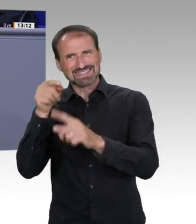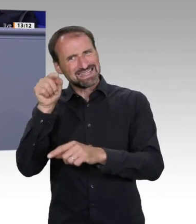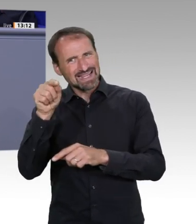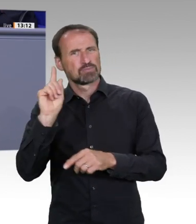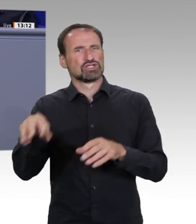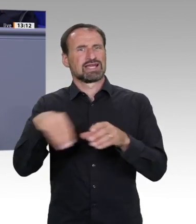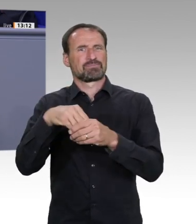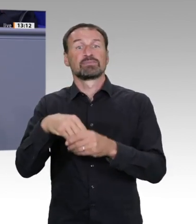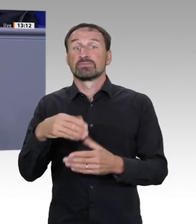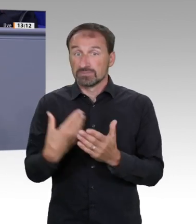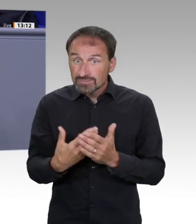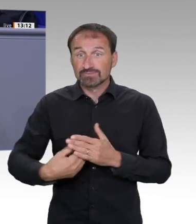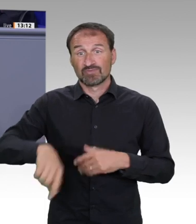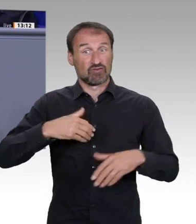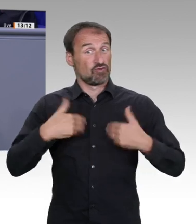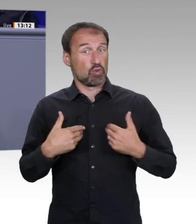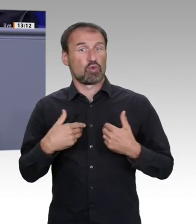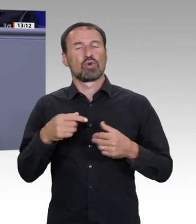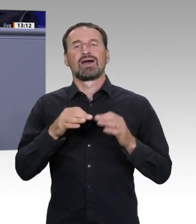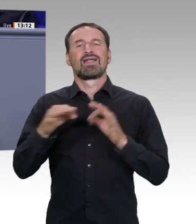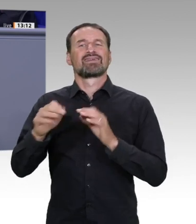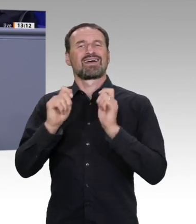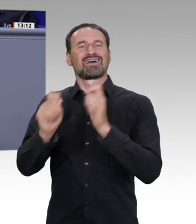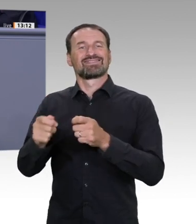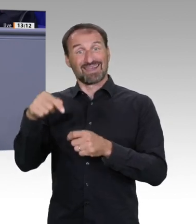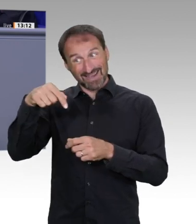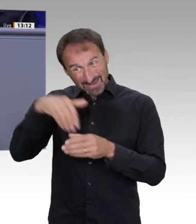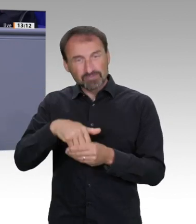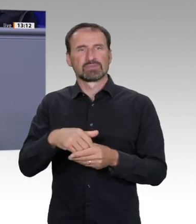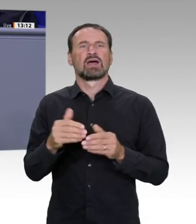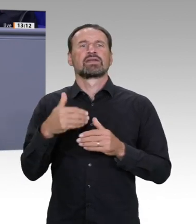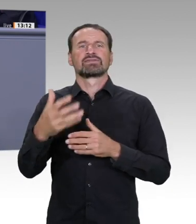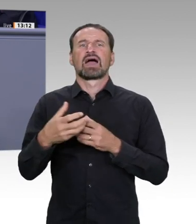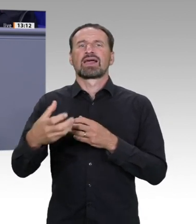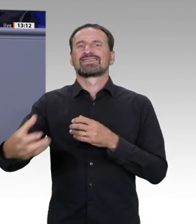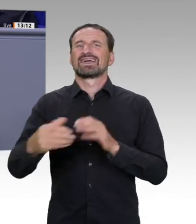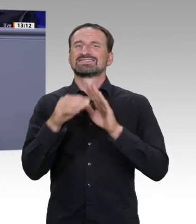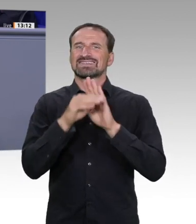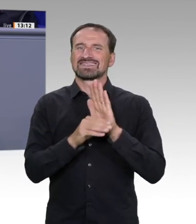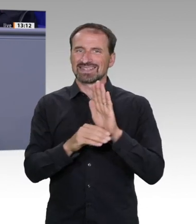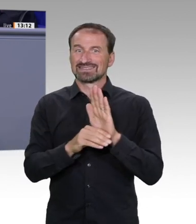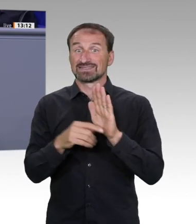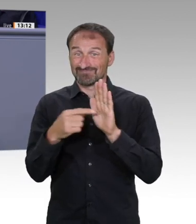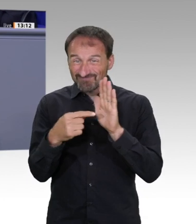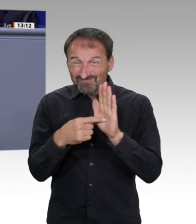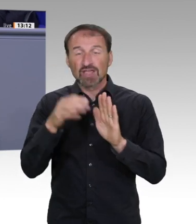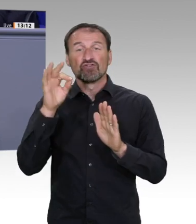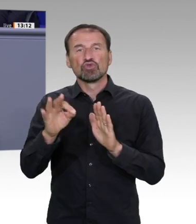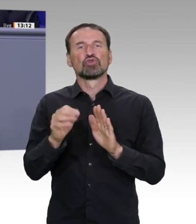wenn wir unser Bildungssystem so verändern, dass es Zukunftskompetenz vermittelt, sind wir alle für die Veränderungen, die auf uns